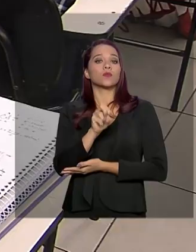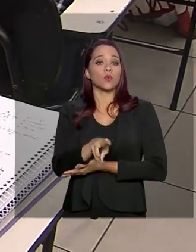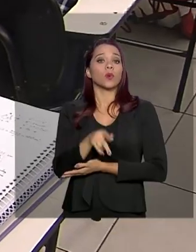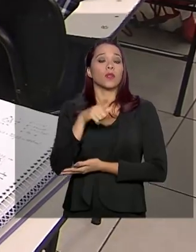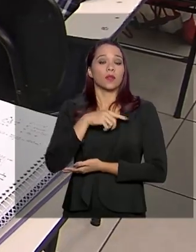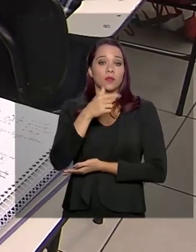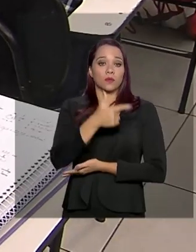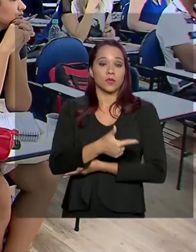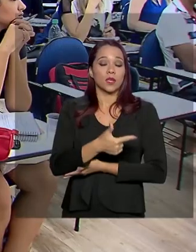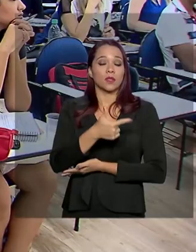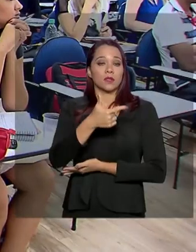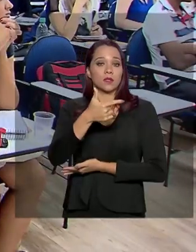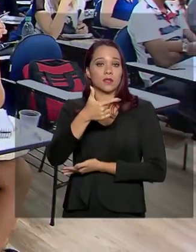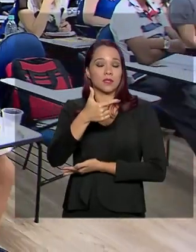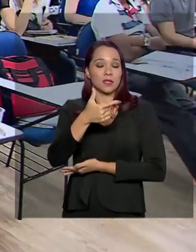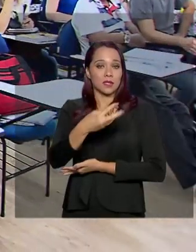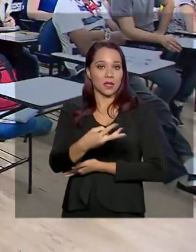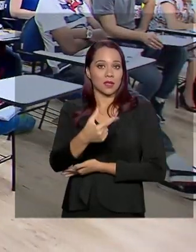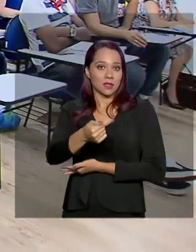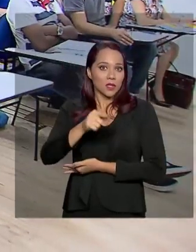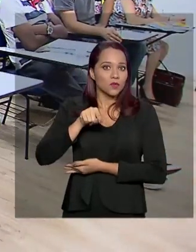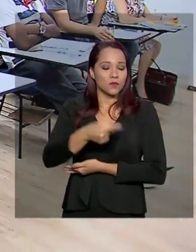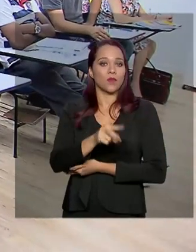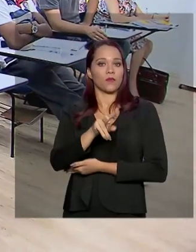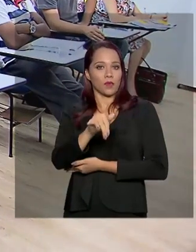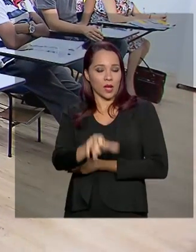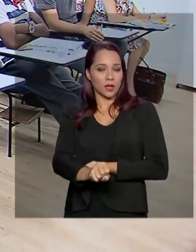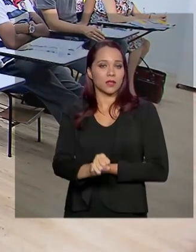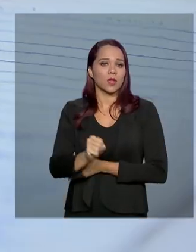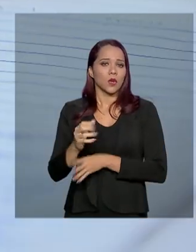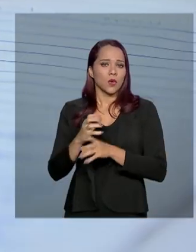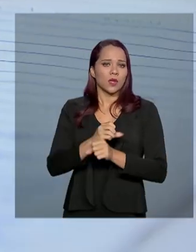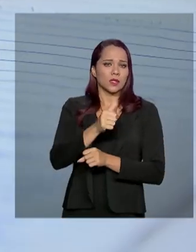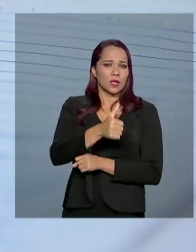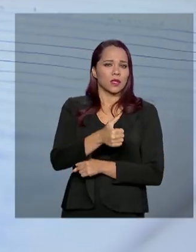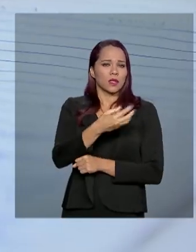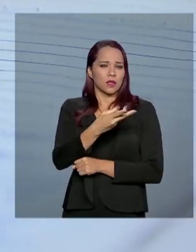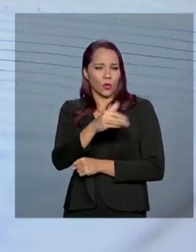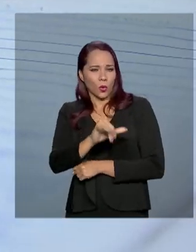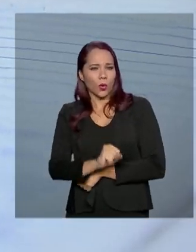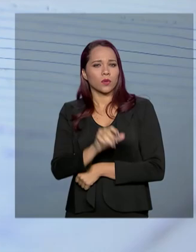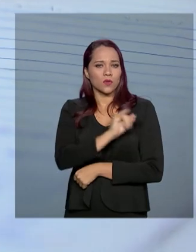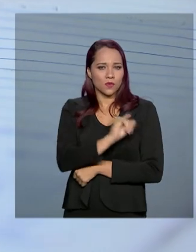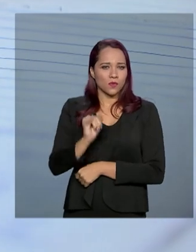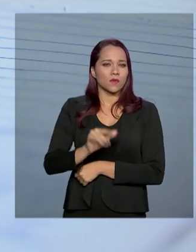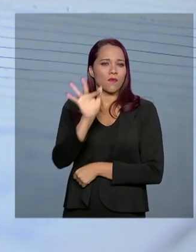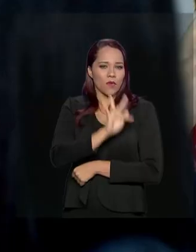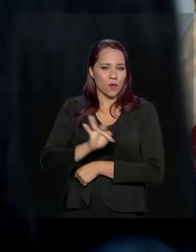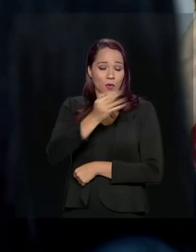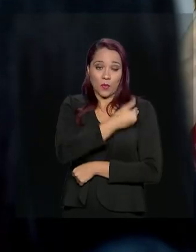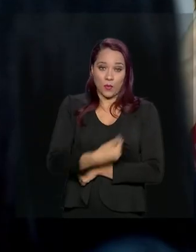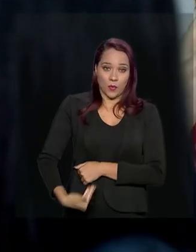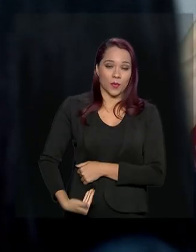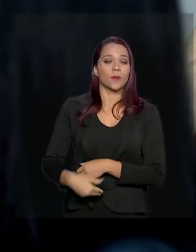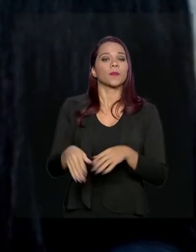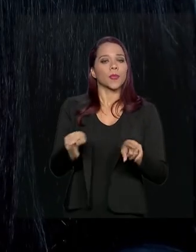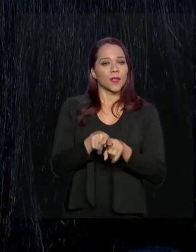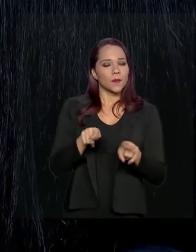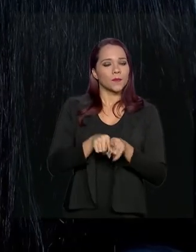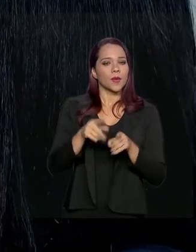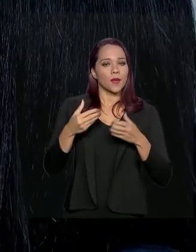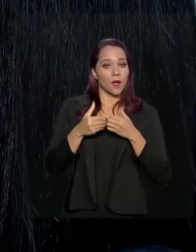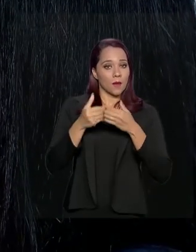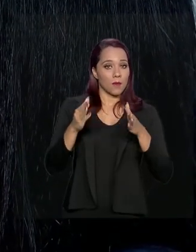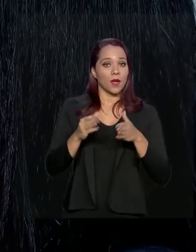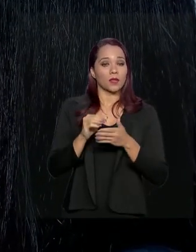237 mil vagas em 128 instituições de ensino superior públicas. E também estão